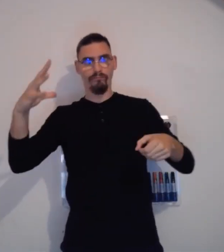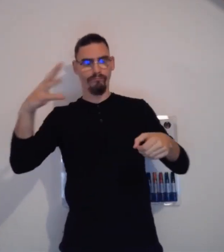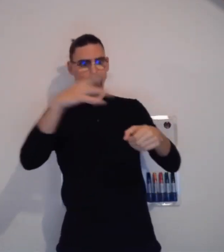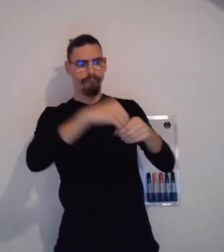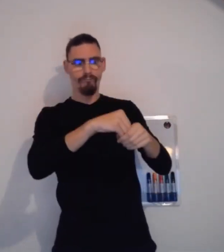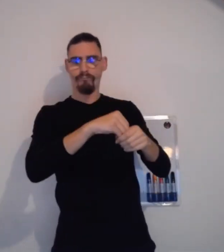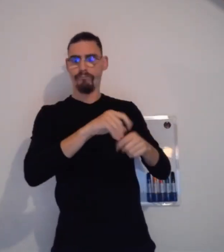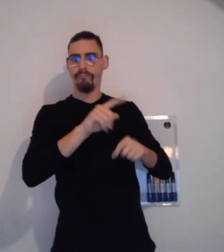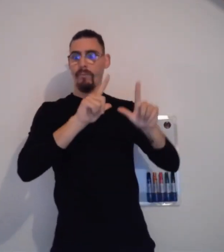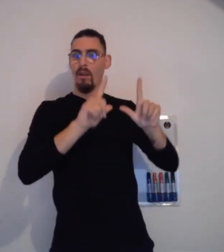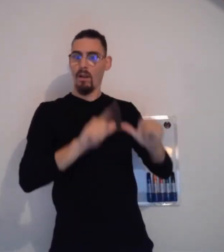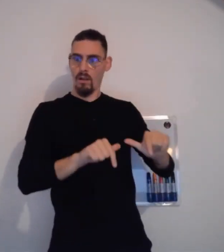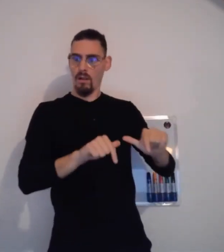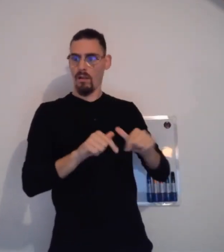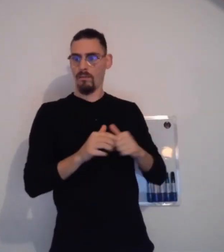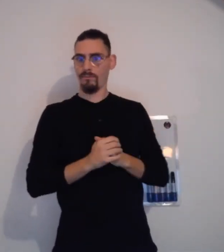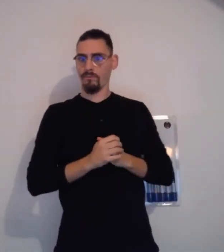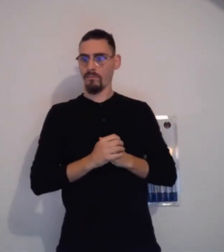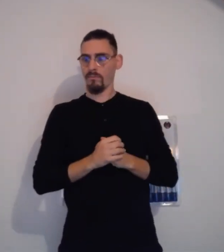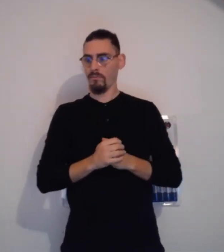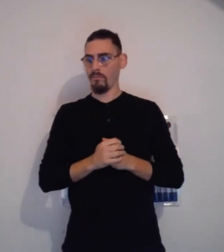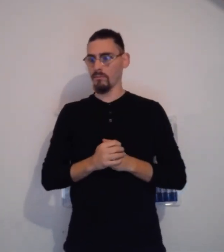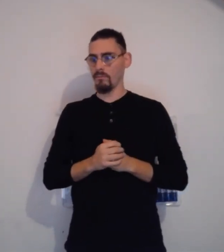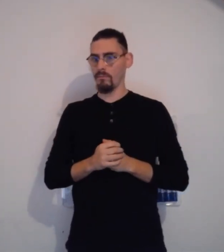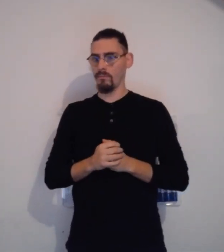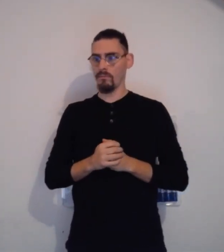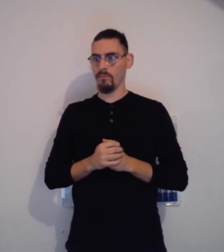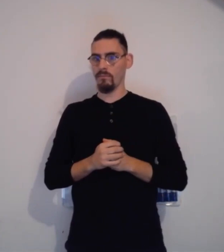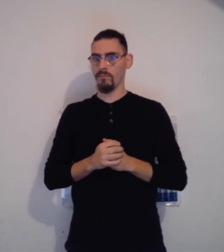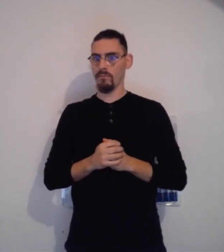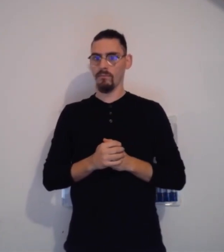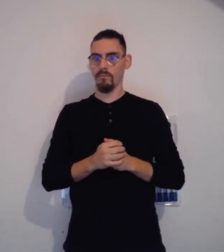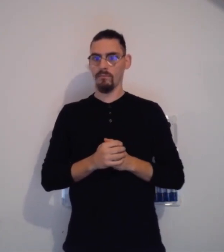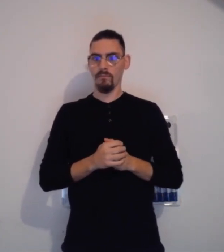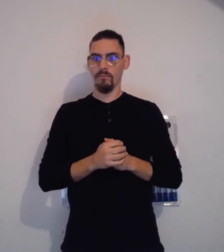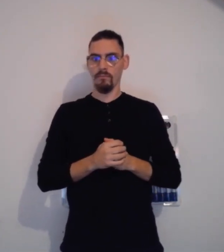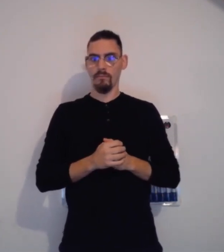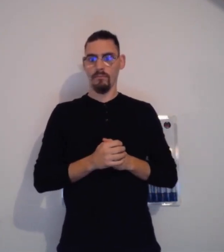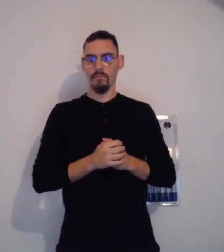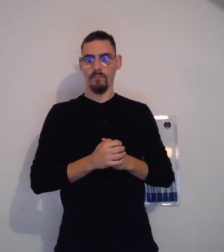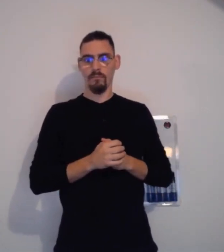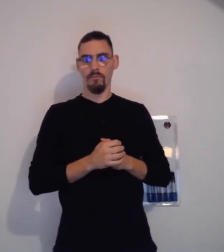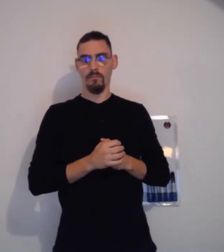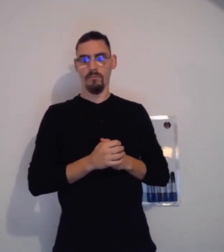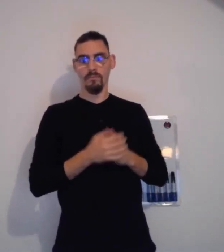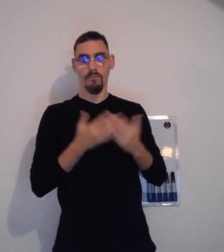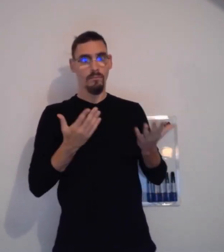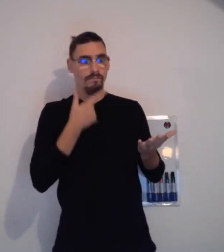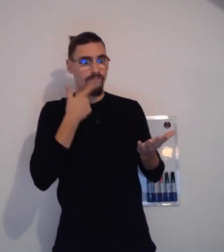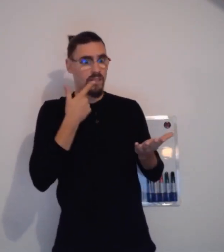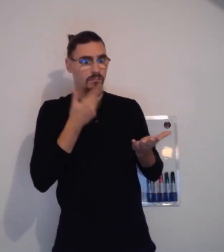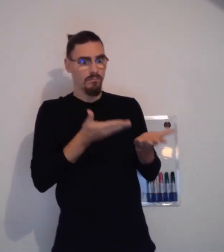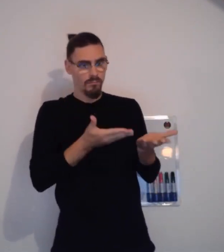Elle détient également sa propre culture sourde. Sa culture est liée à la langue des signes.